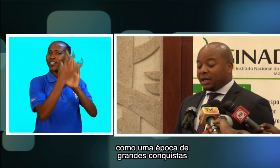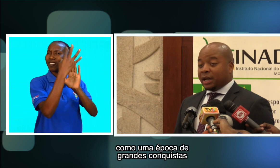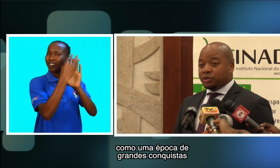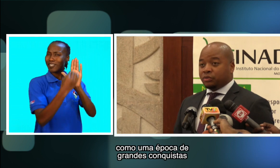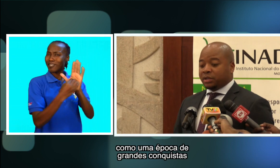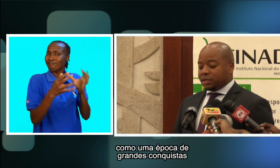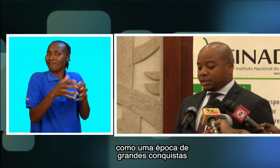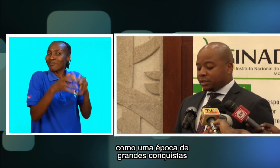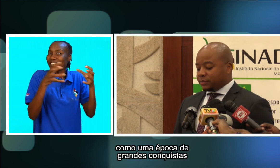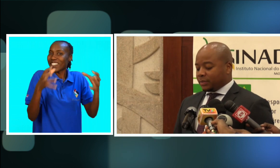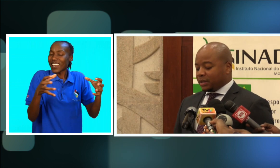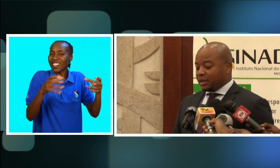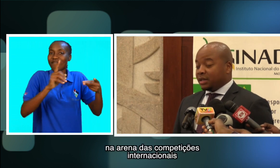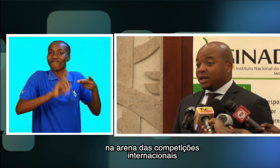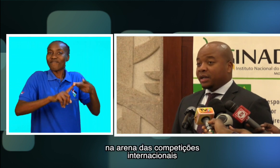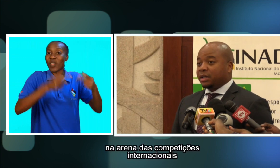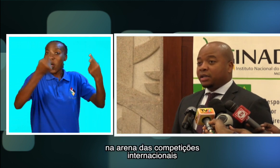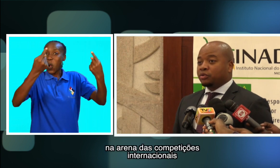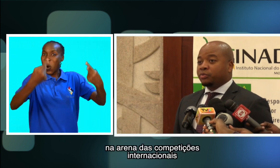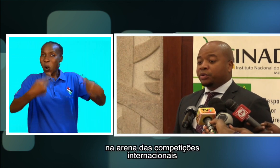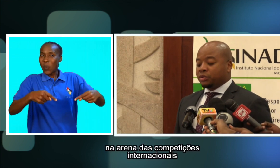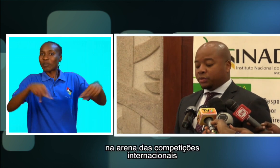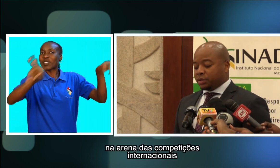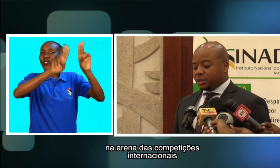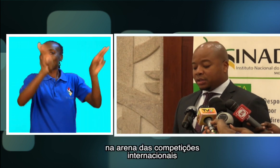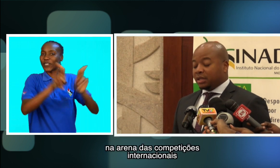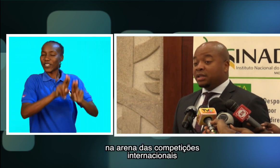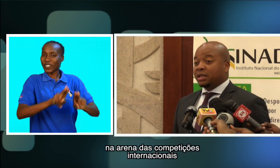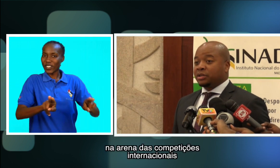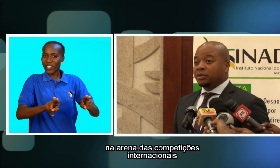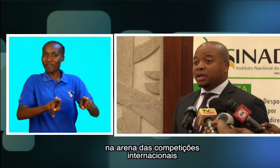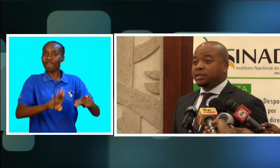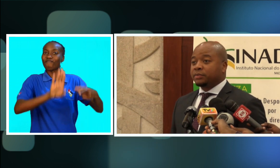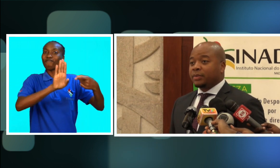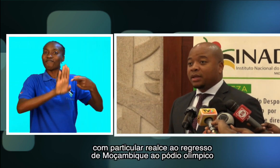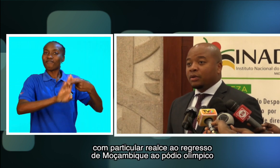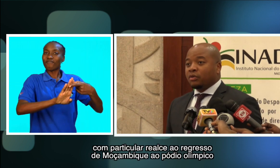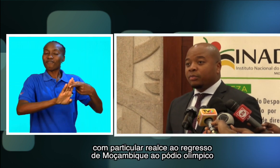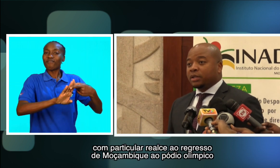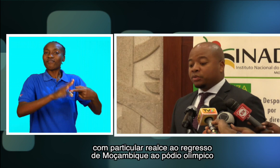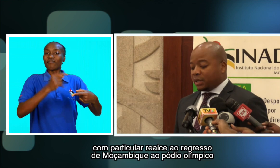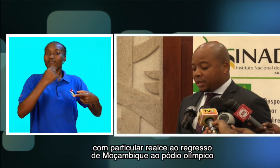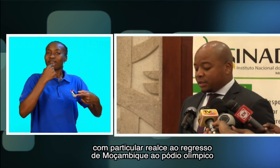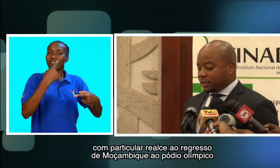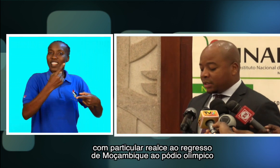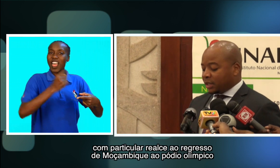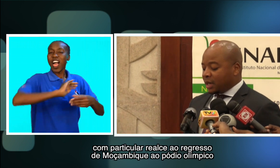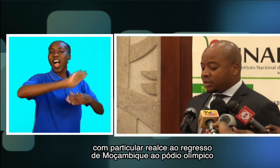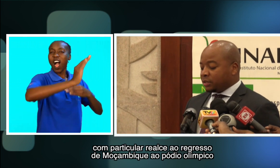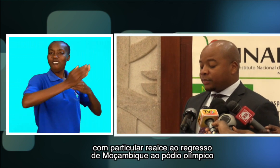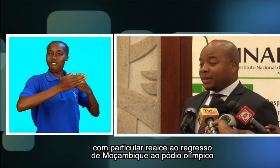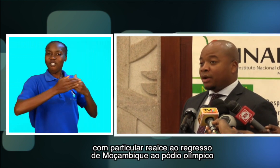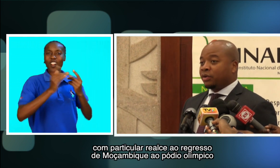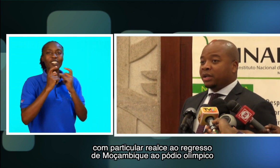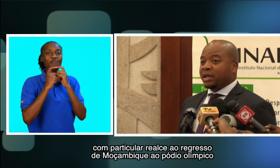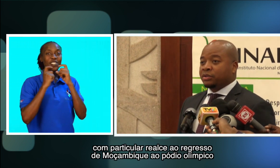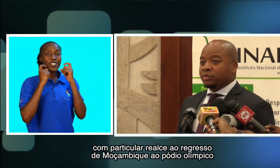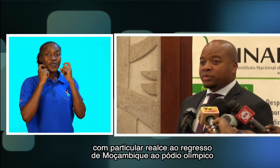grandes conquistas na arena das competições internacionais, com particular realce ao regresso de